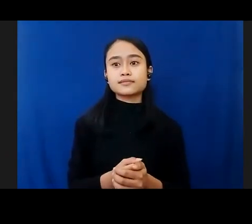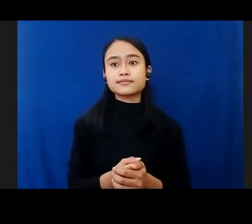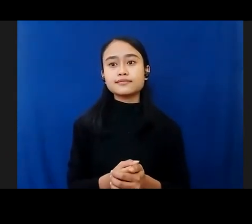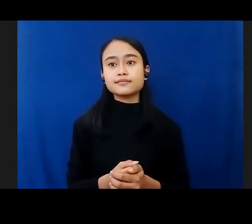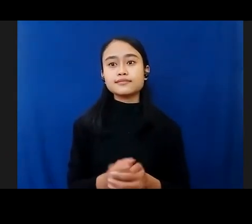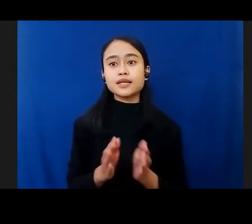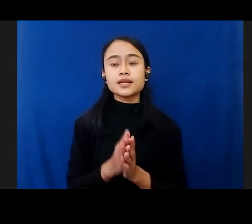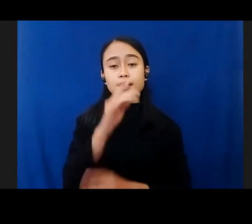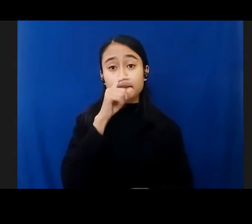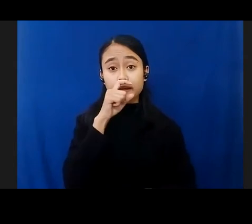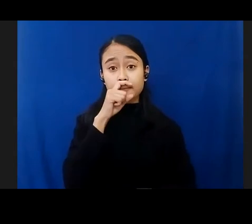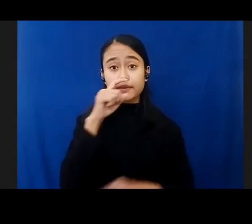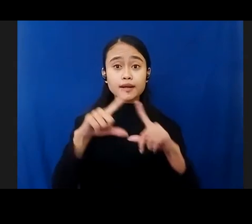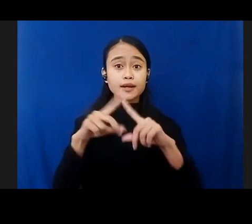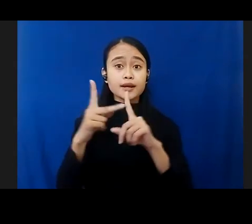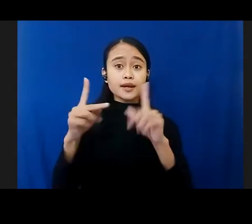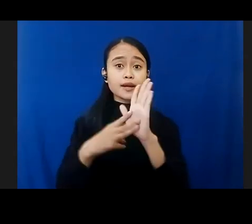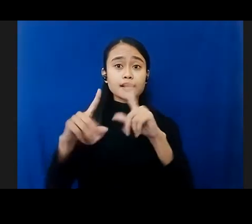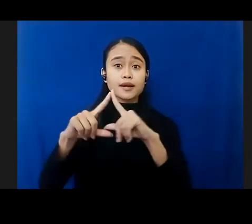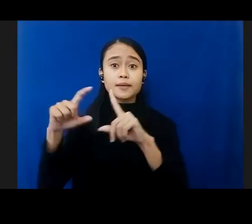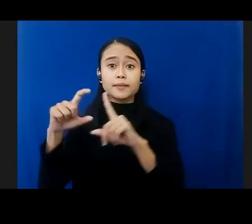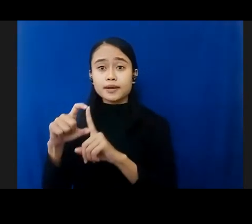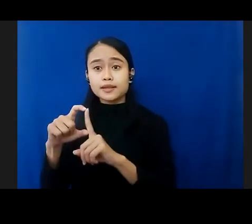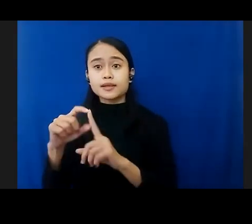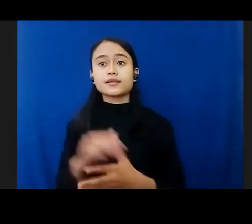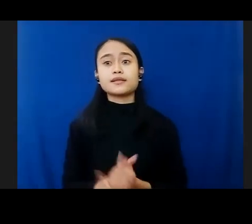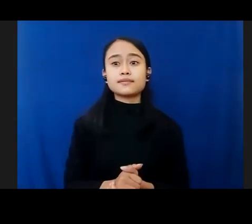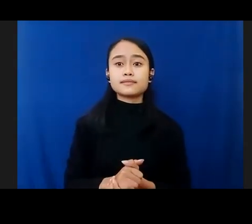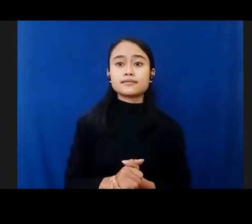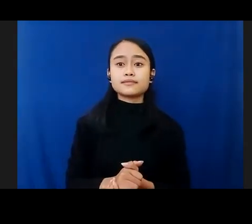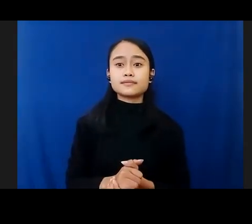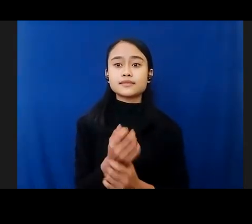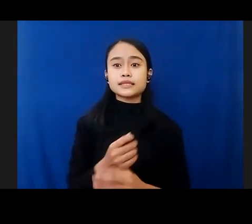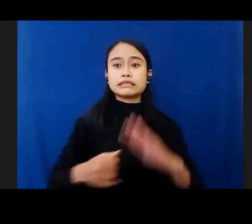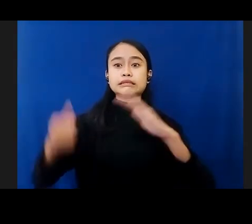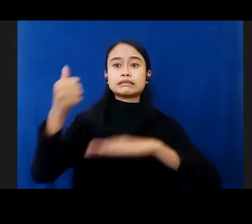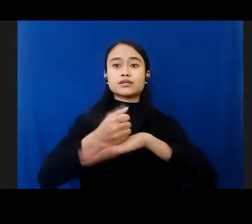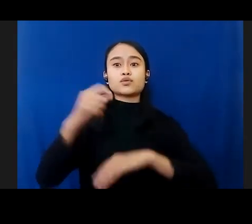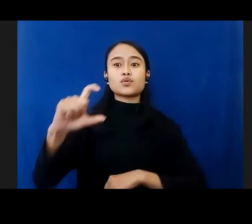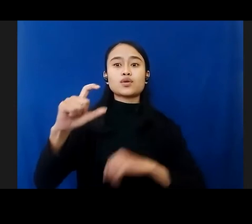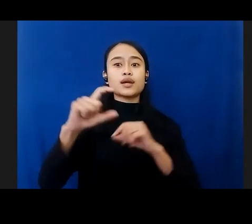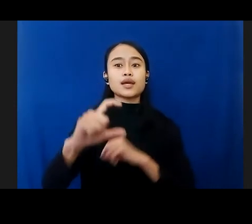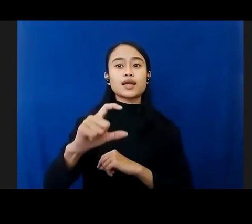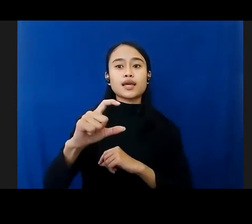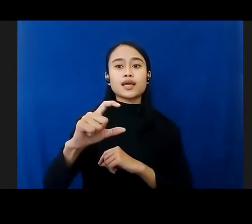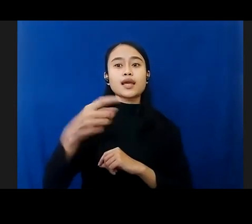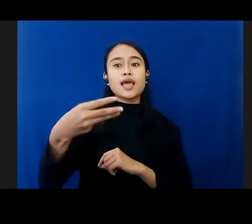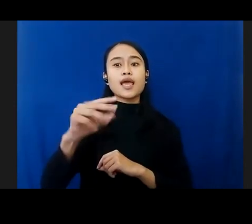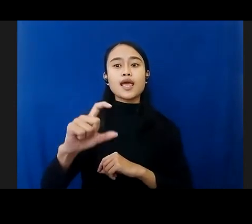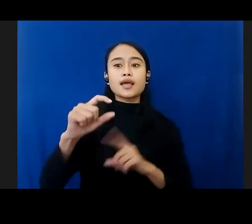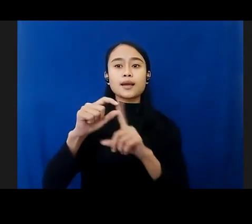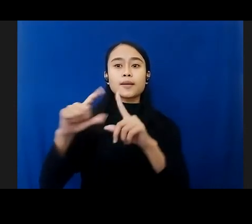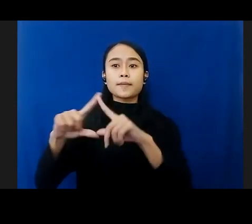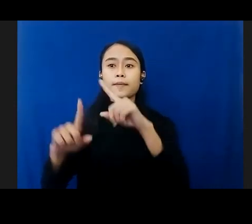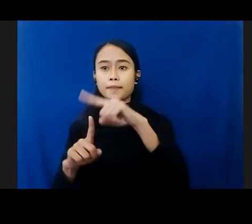dan Bapak Ahmad Sofyan, Direktur dari EGPAT. Yang terhormat para pejabat pemerintah pusat